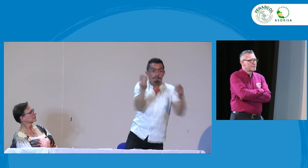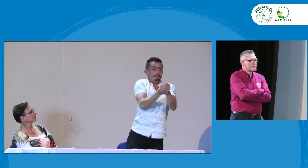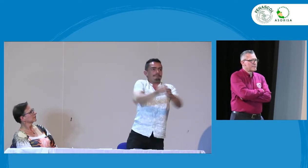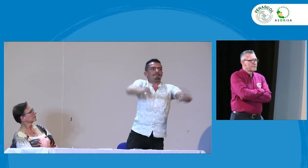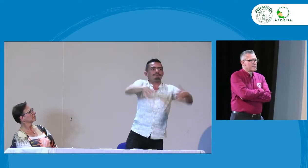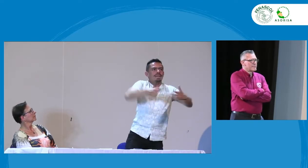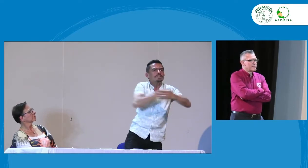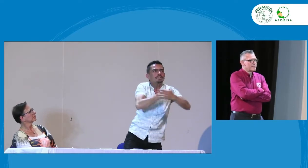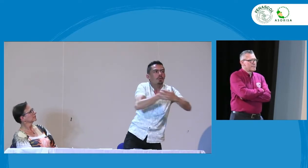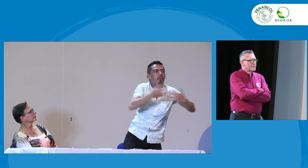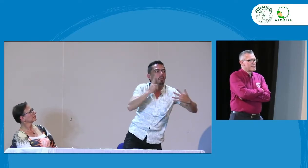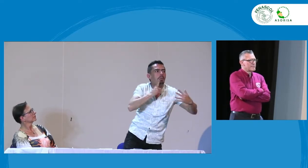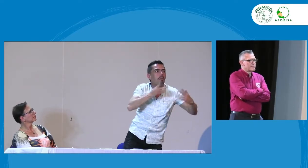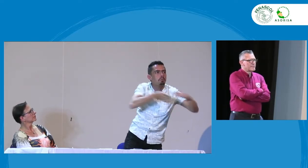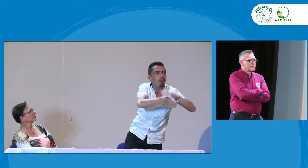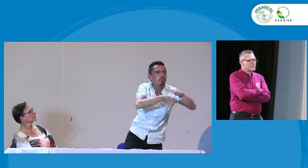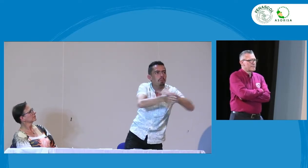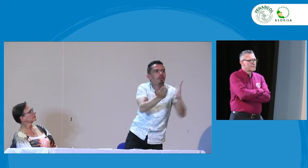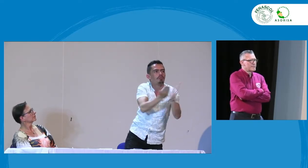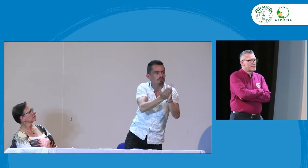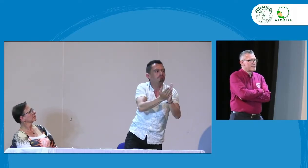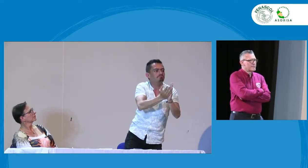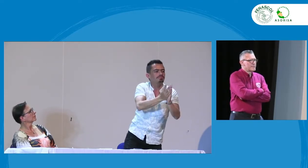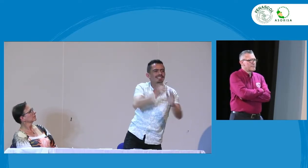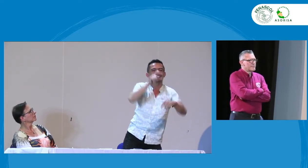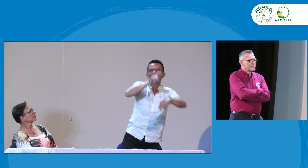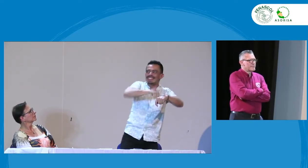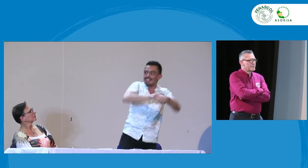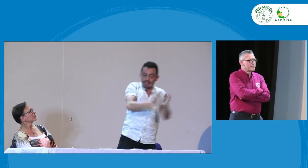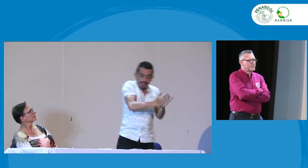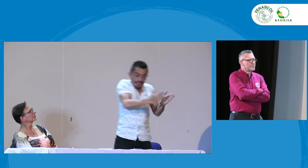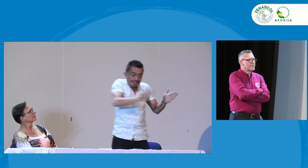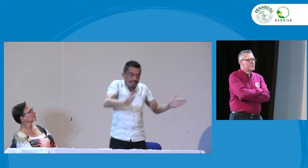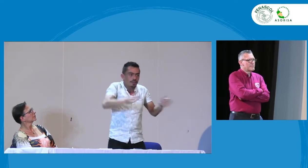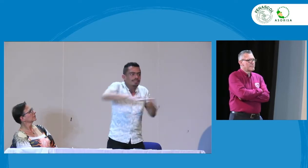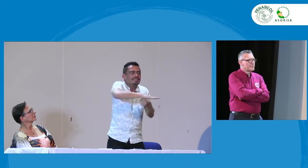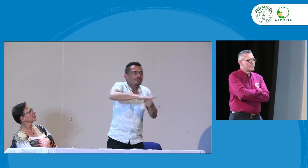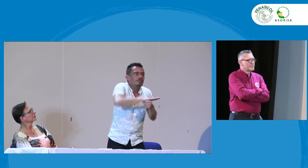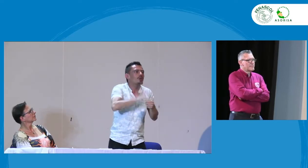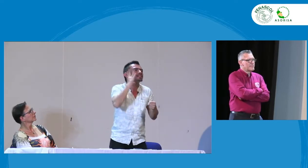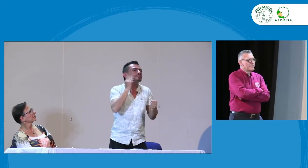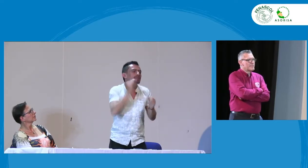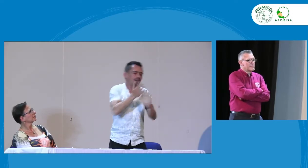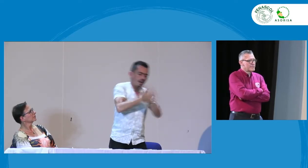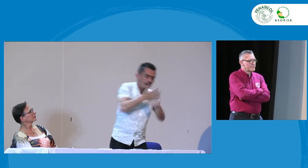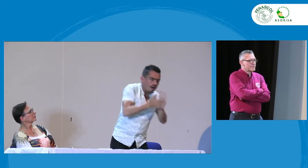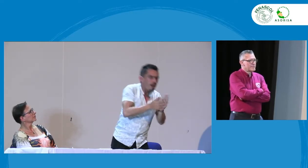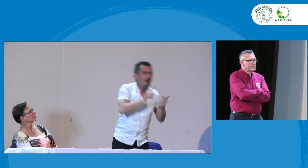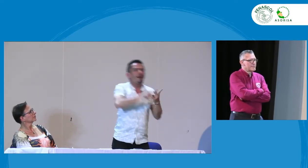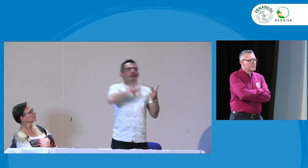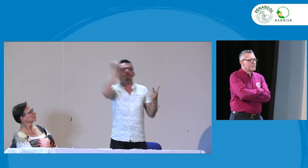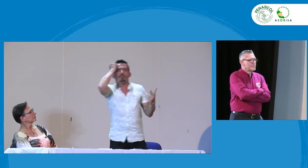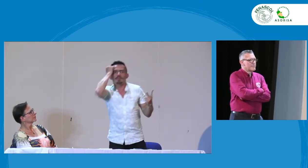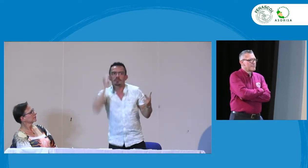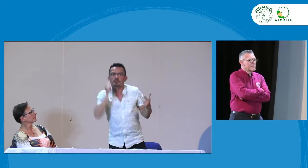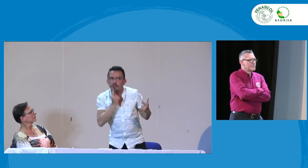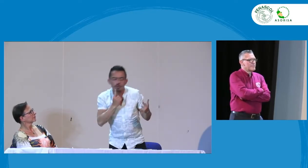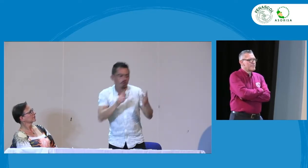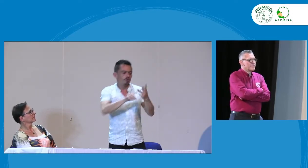en efecto sí antes de todo esto hemos visto que sí había una accesibilidad a la educación pero por un periodo en